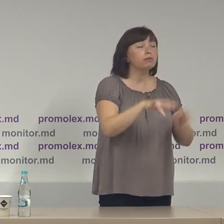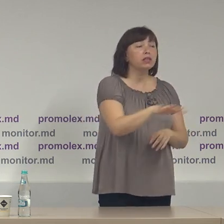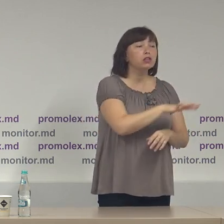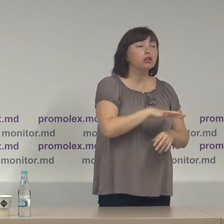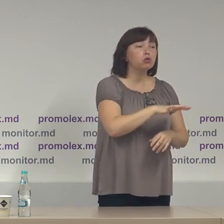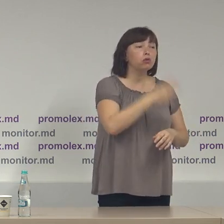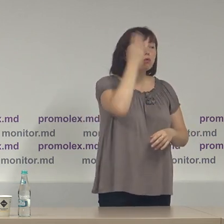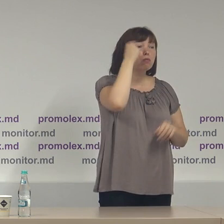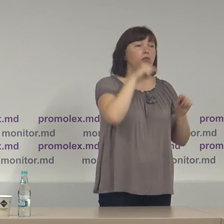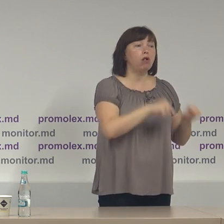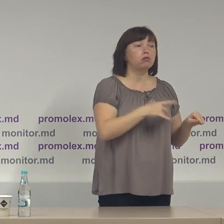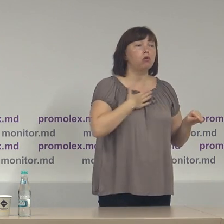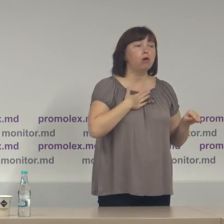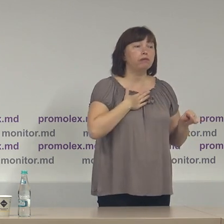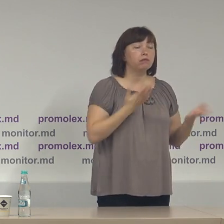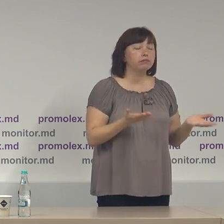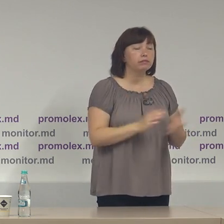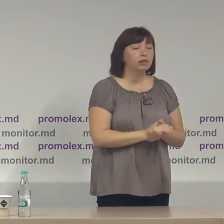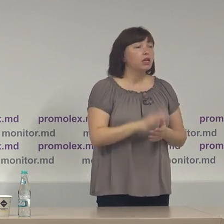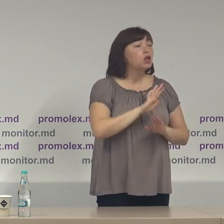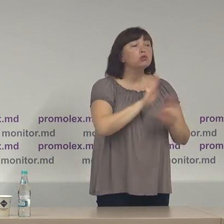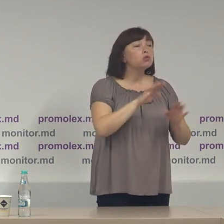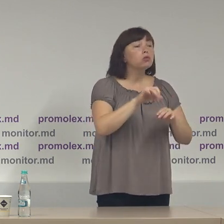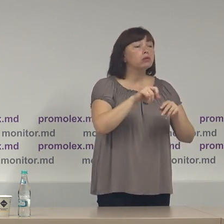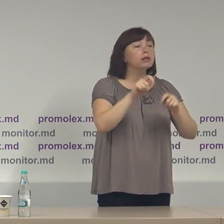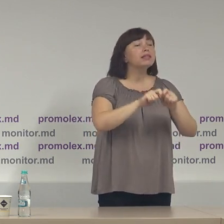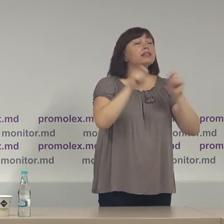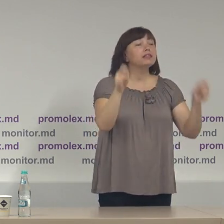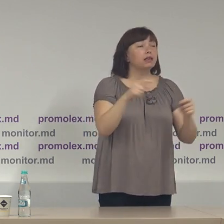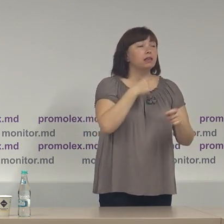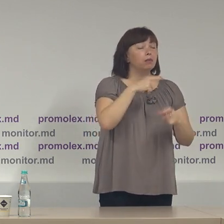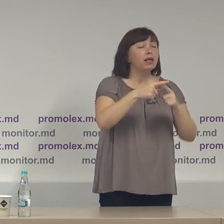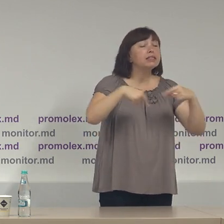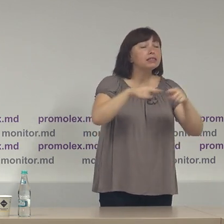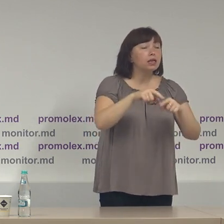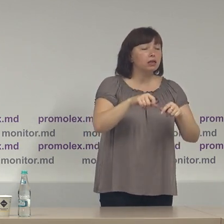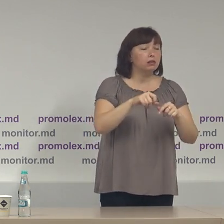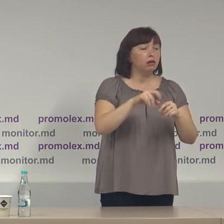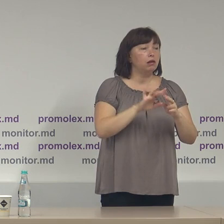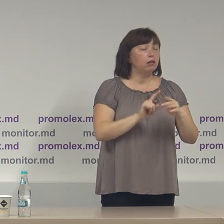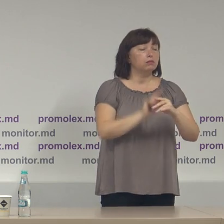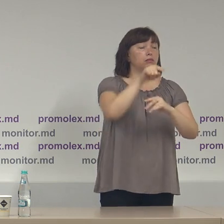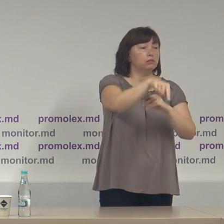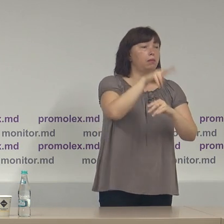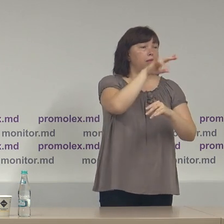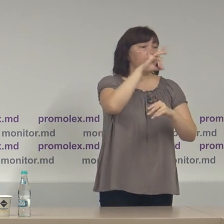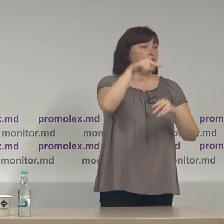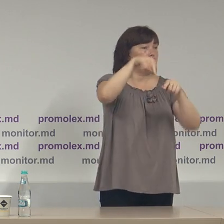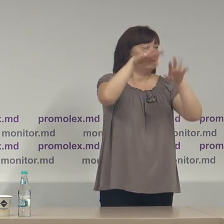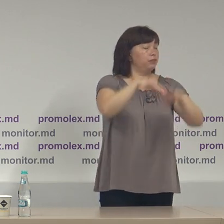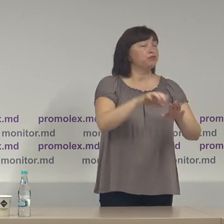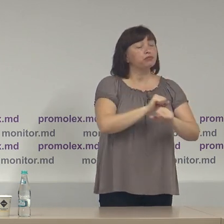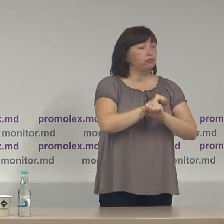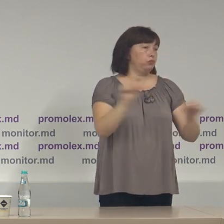controlat de autoritățile constituționale nu este vorba de deschidere secțiilor de votare în afara teritoriului controlat efectiv de